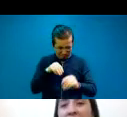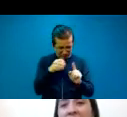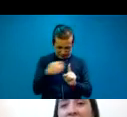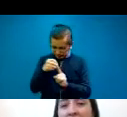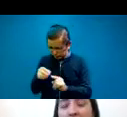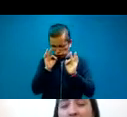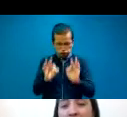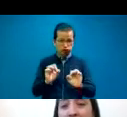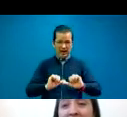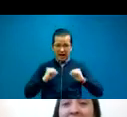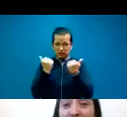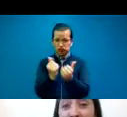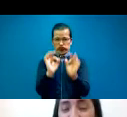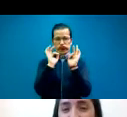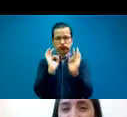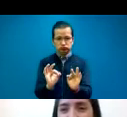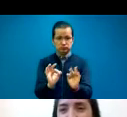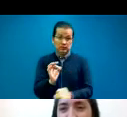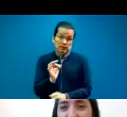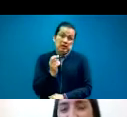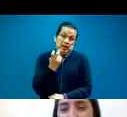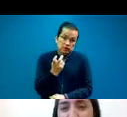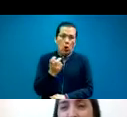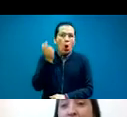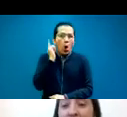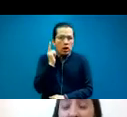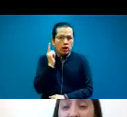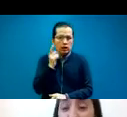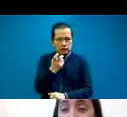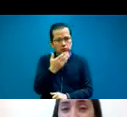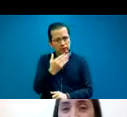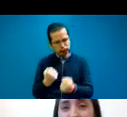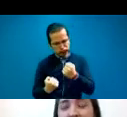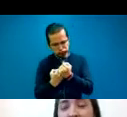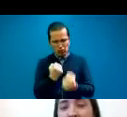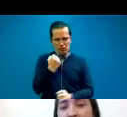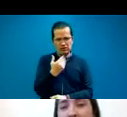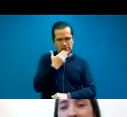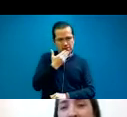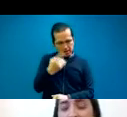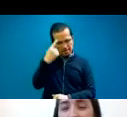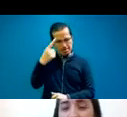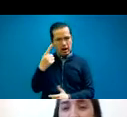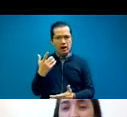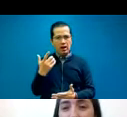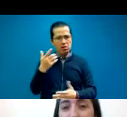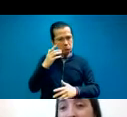sean sólidas y trabajamos en el fortalecimiento de ellas para